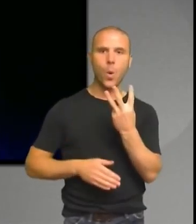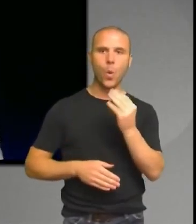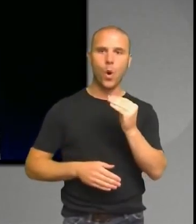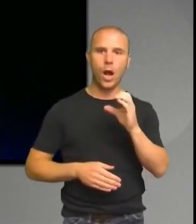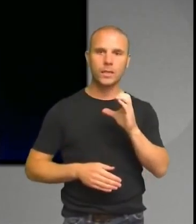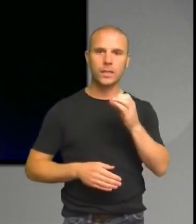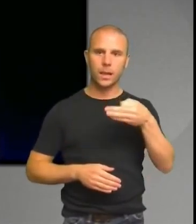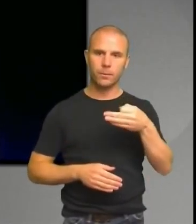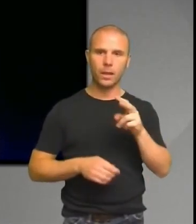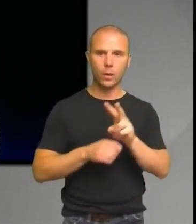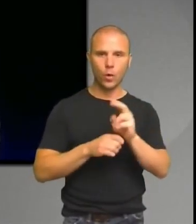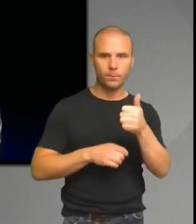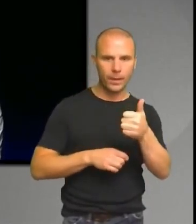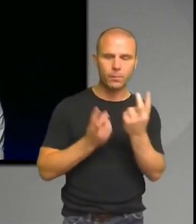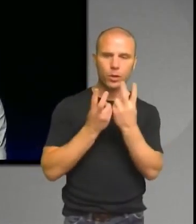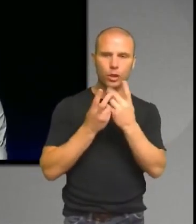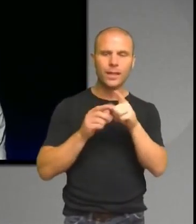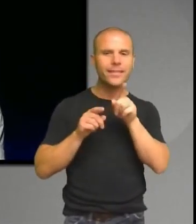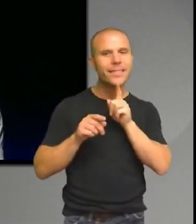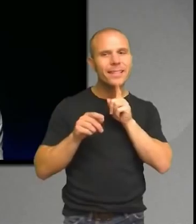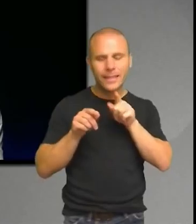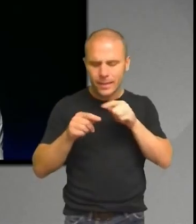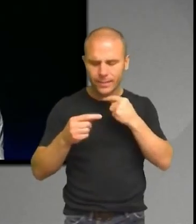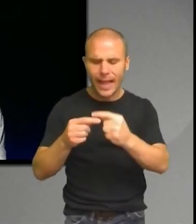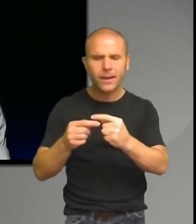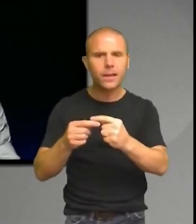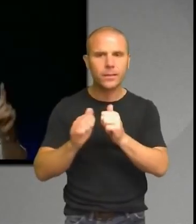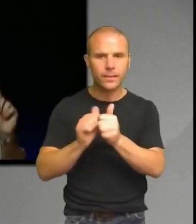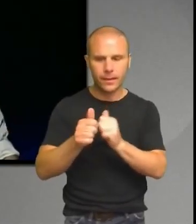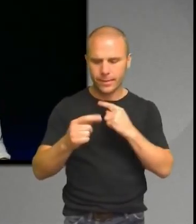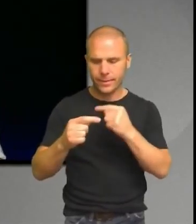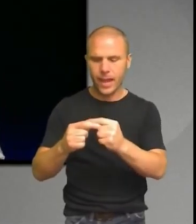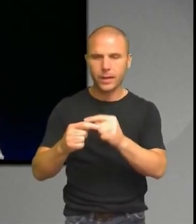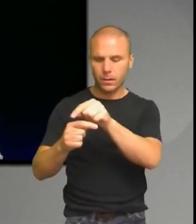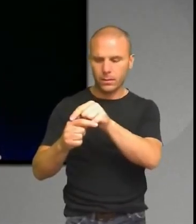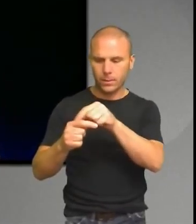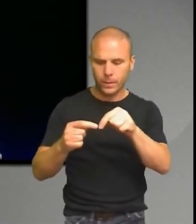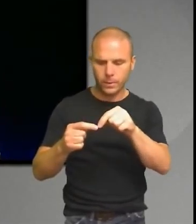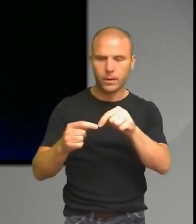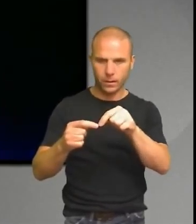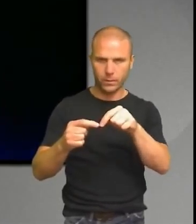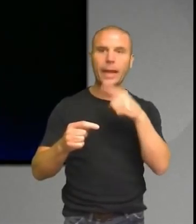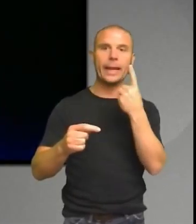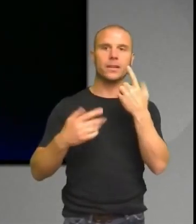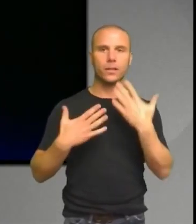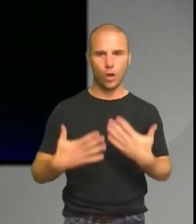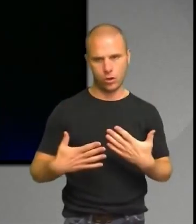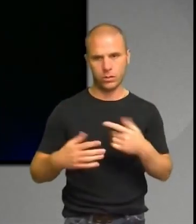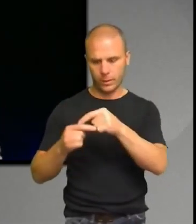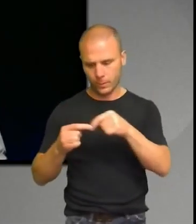väldigt nära sin stjärna. Så jag hade ett år på Wasp 12b, lika lång som en dag här på jorden. Och den är också väldigt, väldigt stor. En